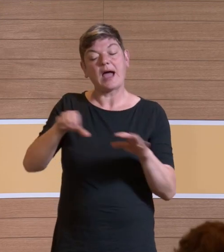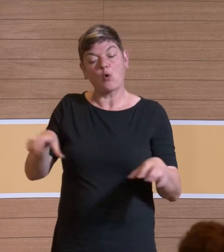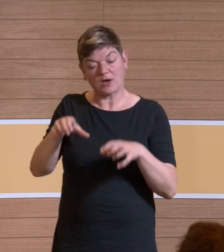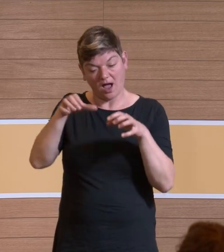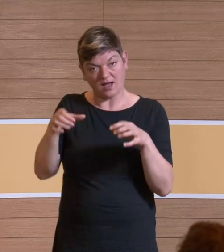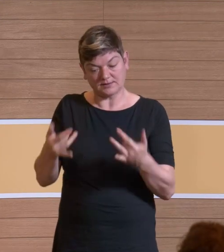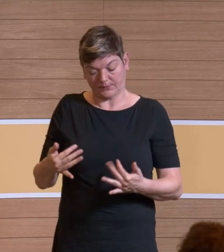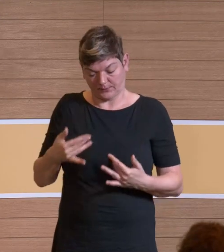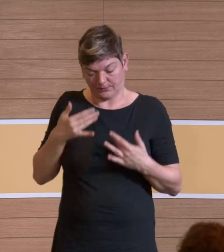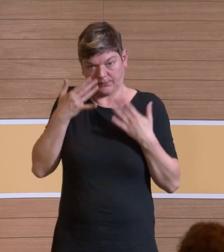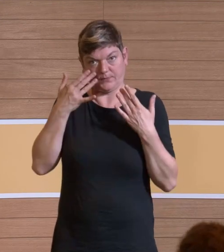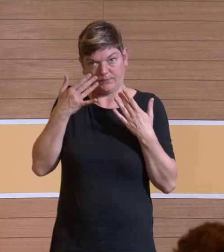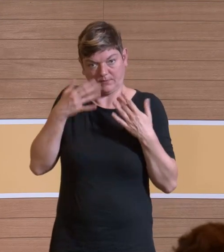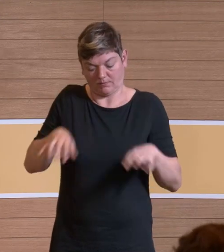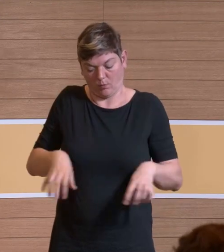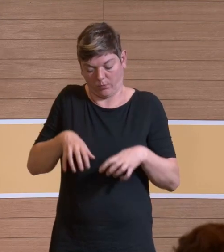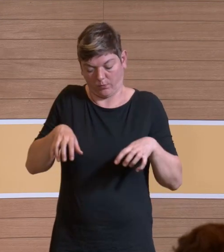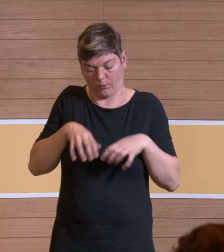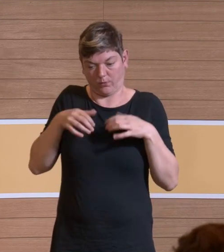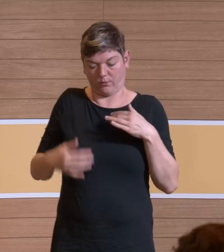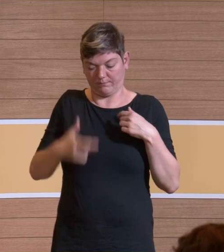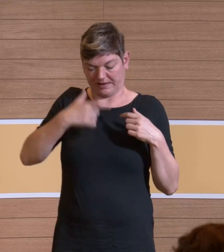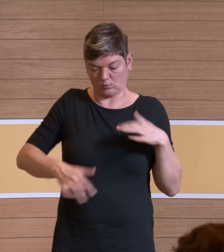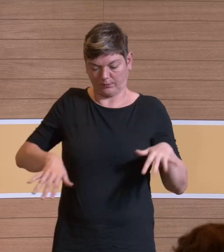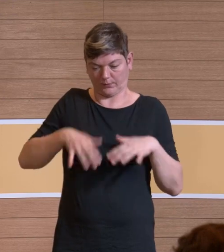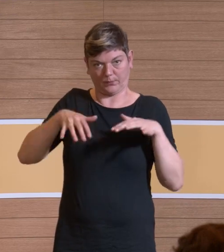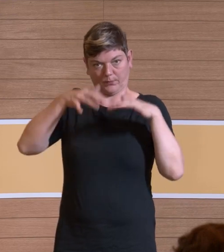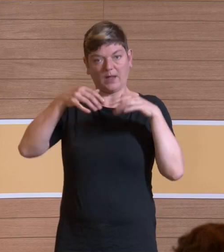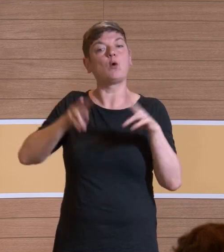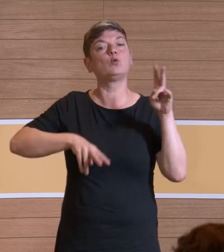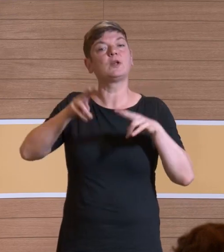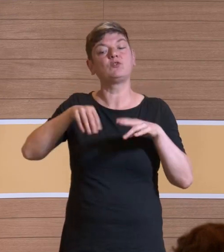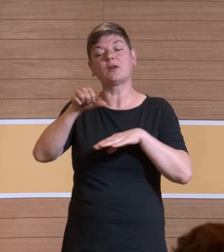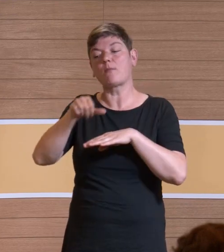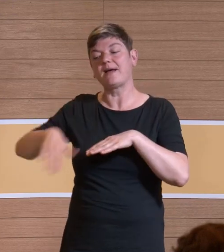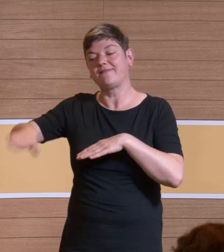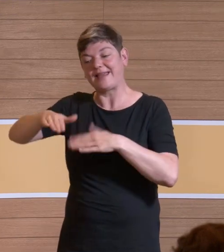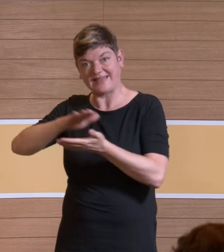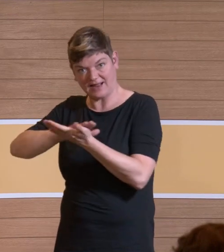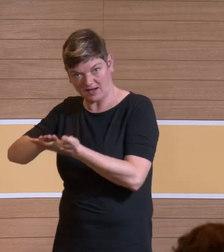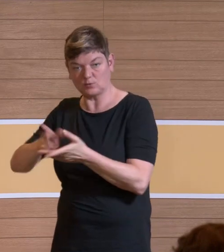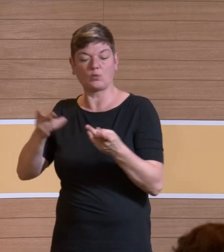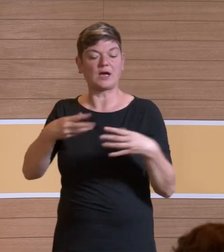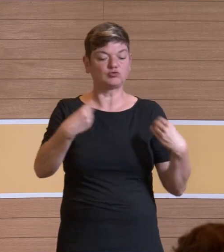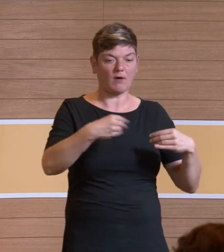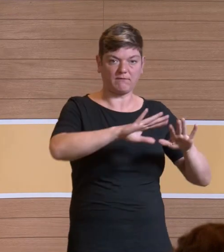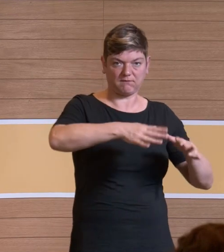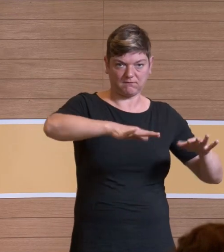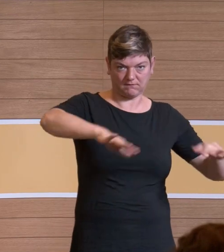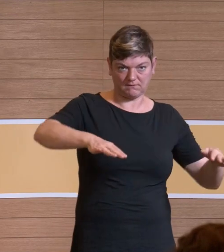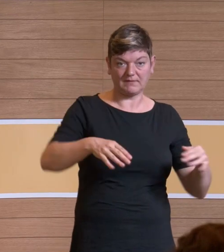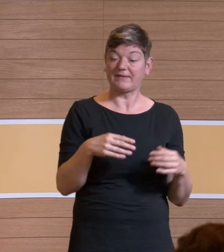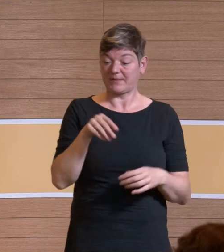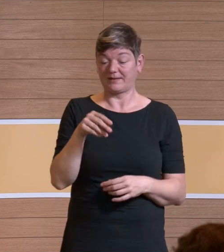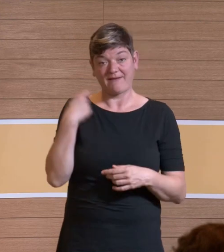steigt an ihm hoch. Ich hatte vorhin auch gezeigt, es gibt einen Unterschied, ob Sie jetzt eine glatte Fläche haben oder so eine Frottee-Oberfläche. Man sieht richtig,